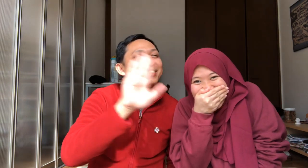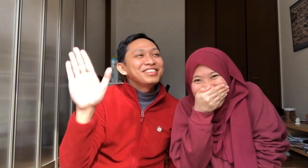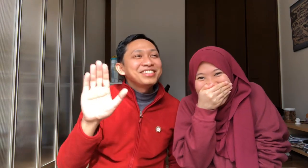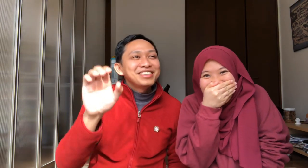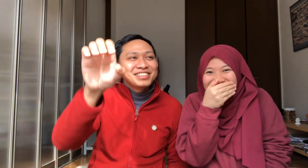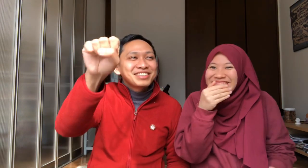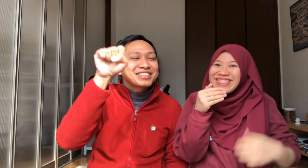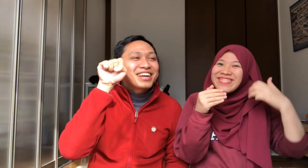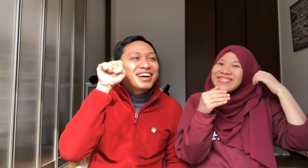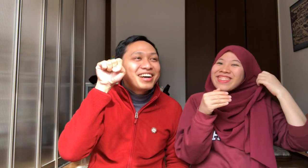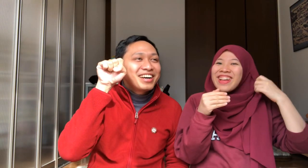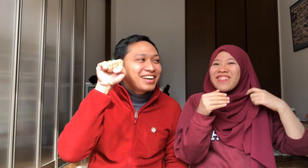Disa